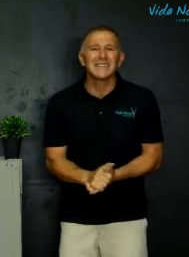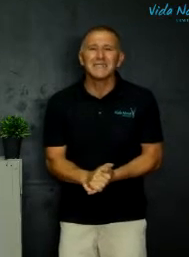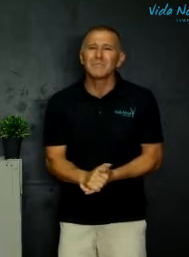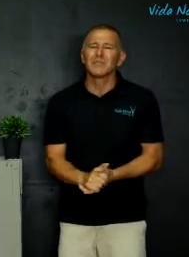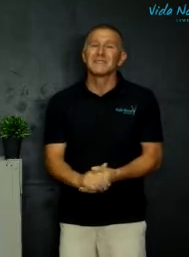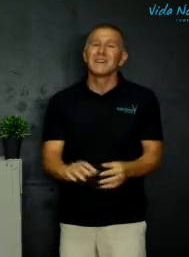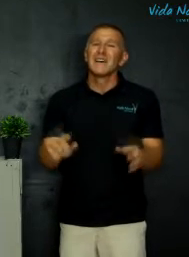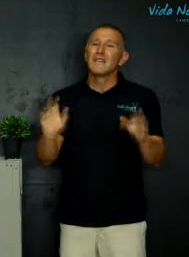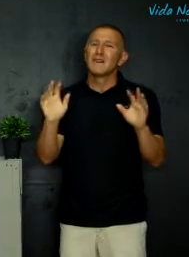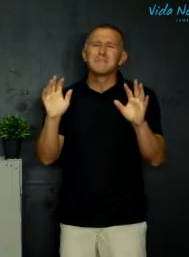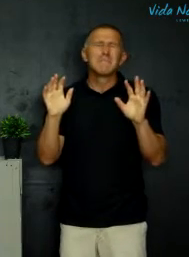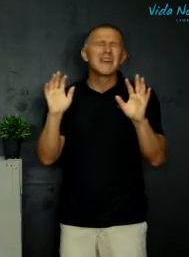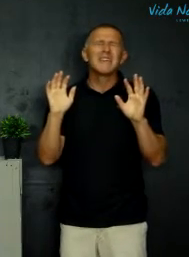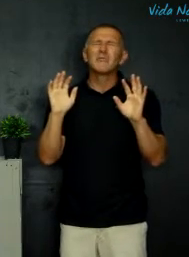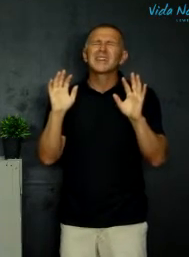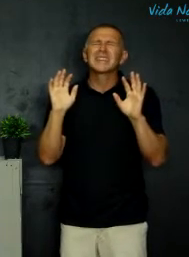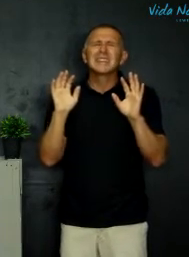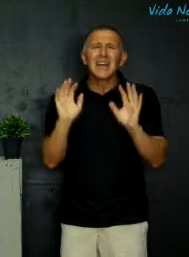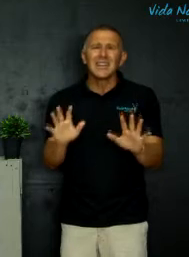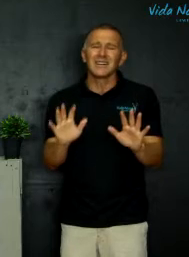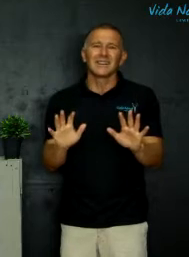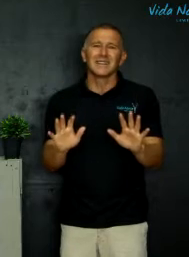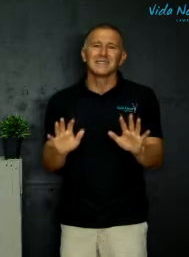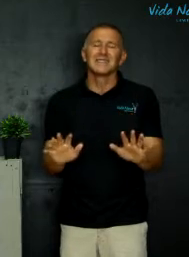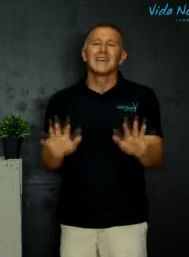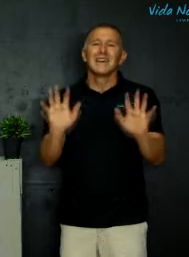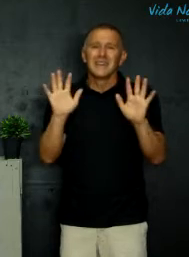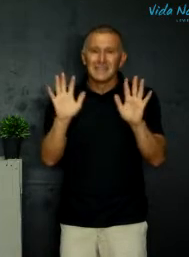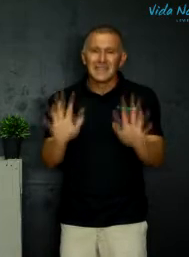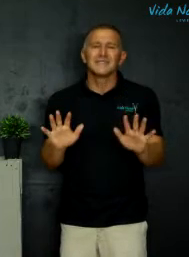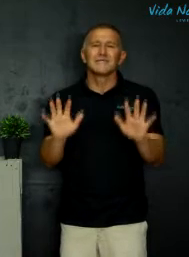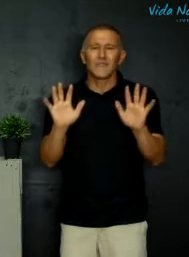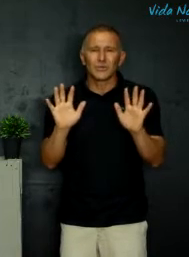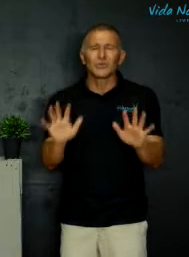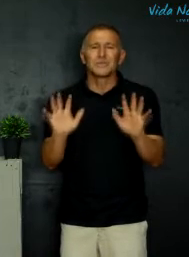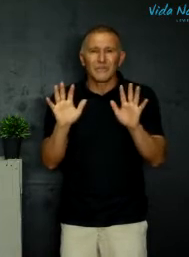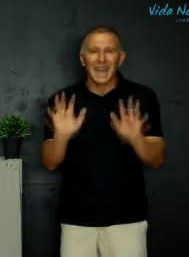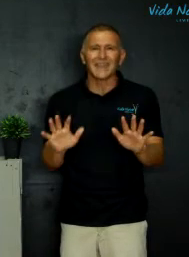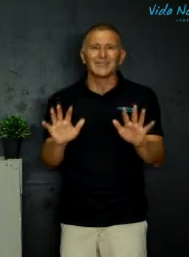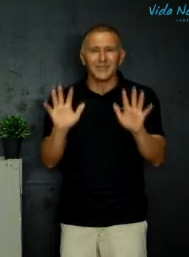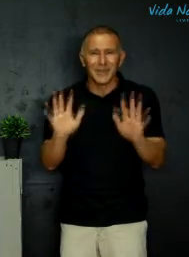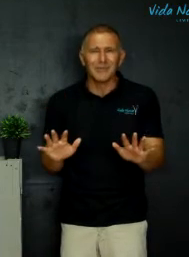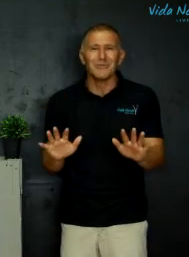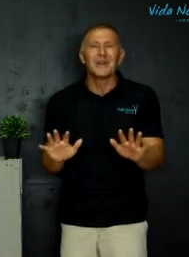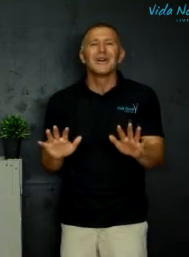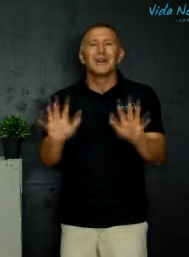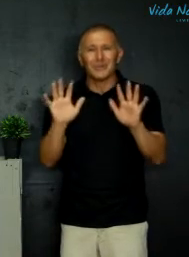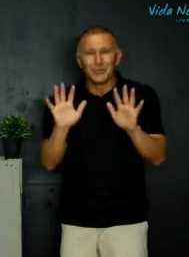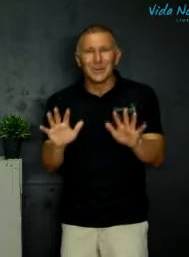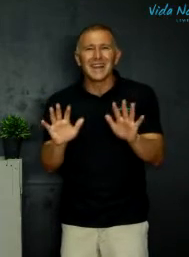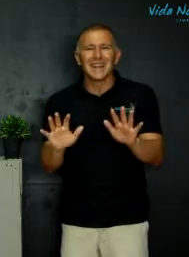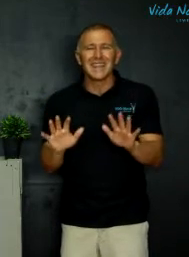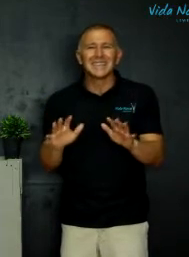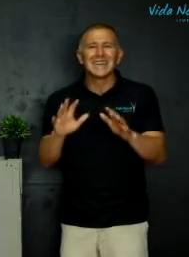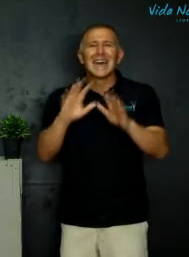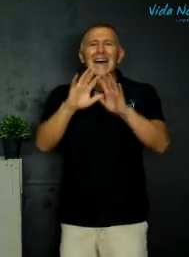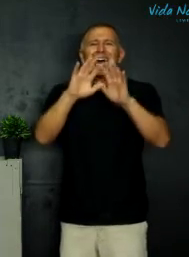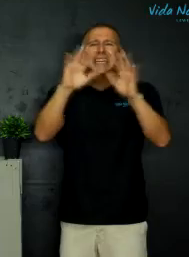disciples want my oortuiging is dis wat ons wereld nou nodig het a